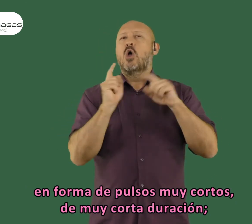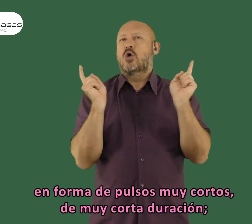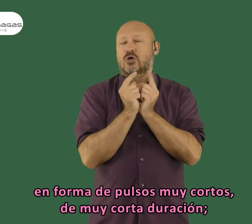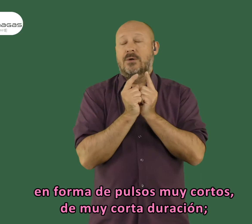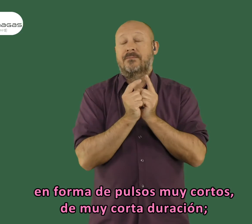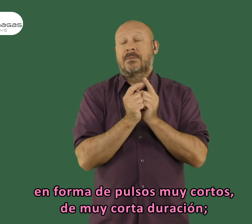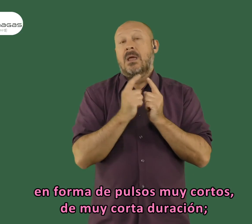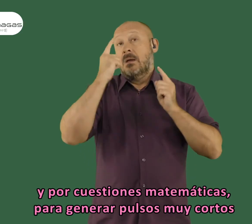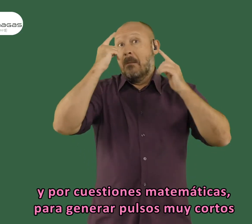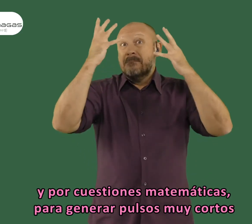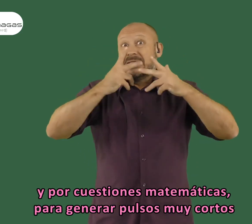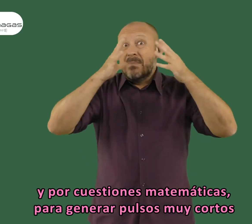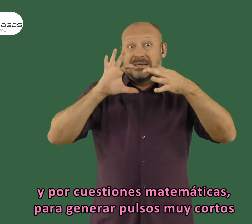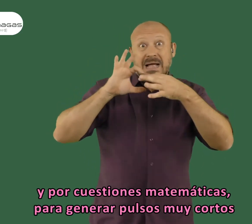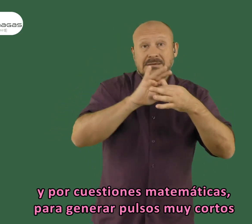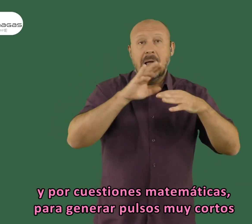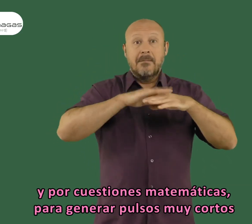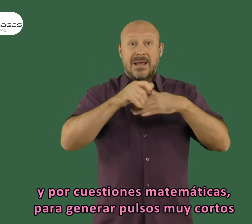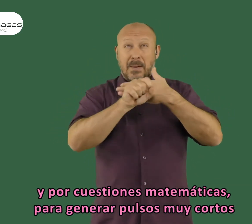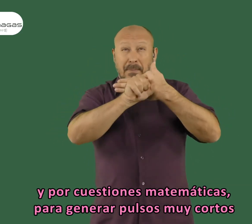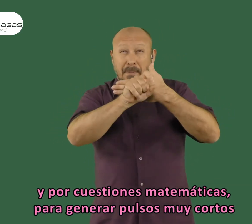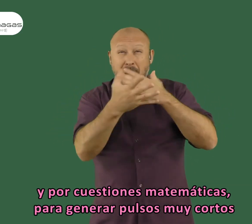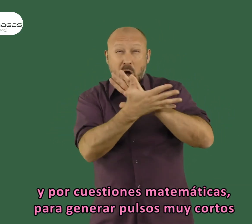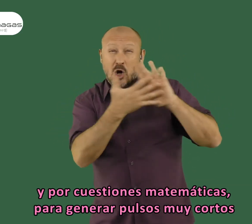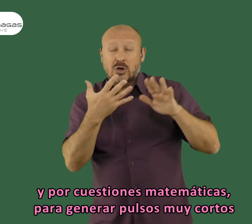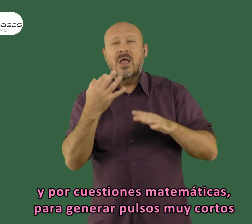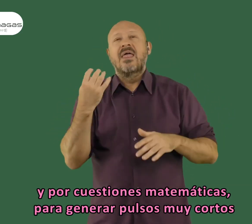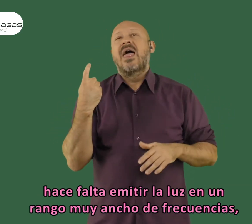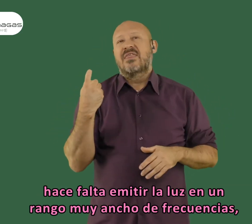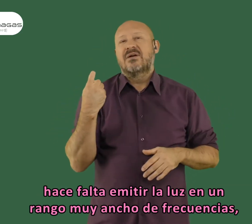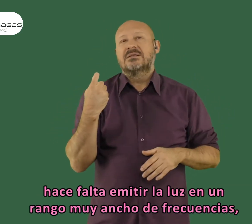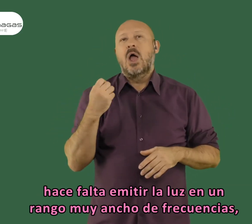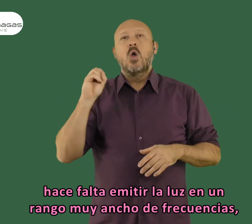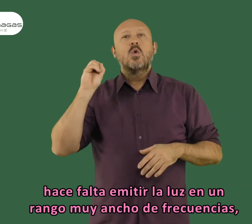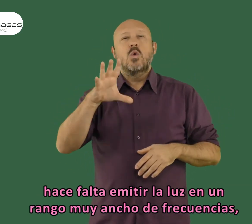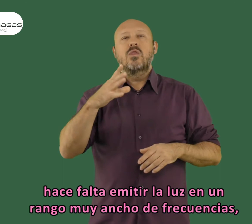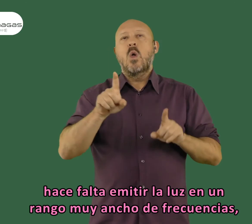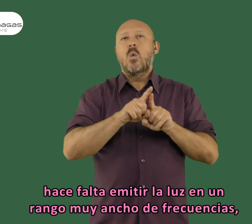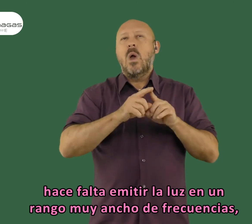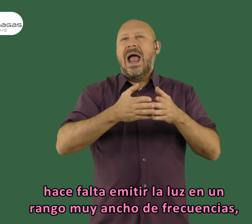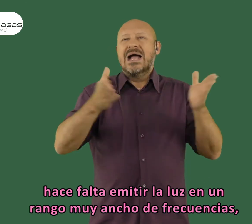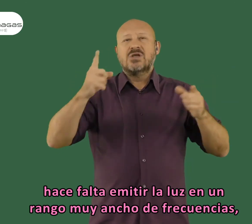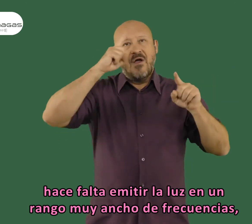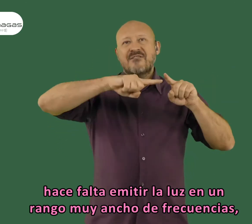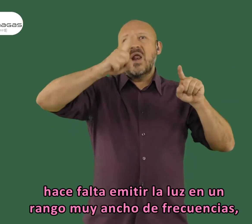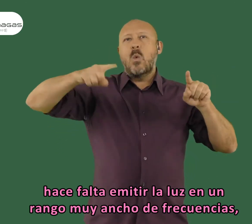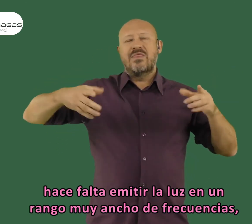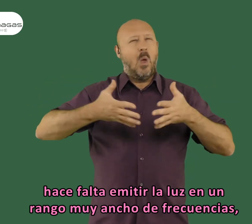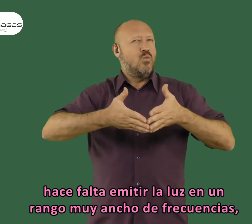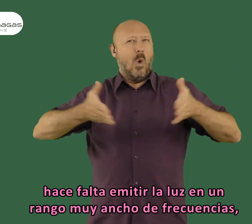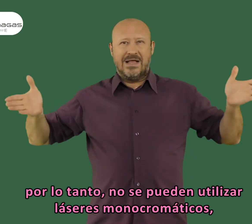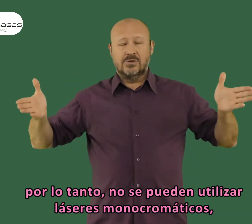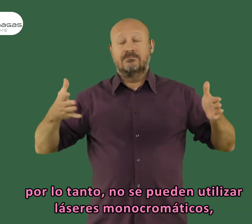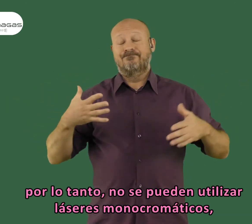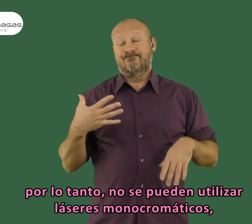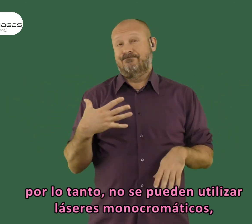muy cortos, de muy corta duración. Y por cuestiones matemáticas, para generar pulsos muy cortos hace falta emitir la luz en un rango muy ancho